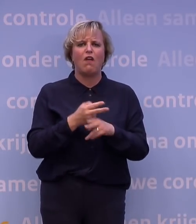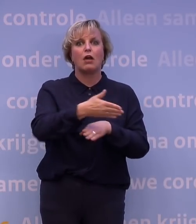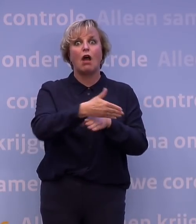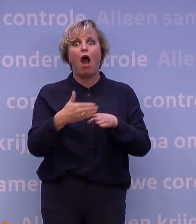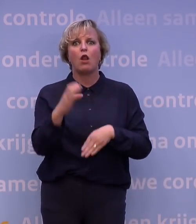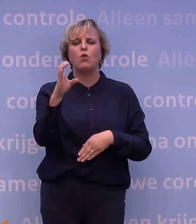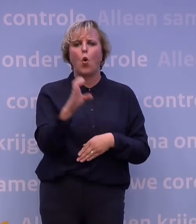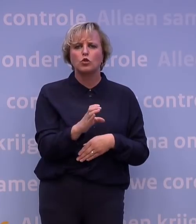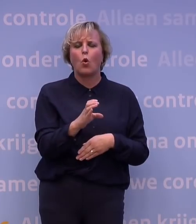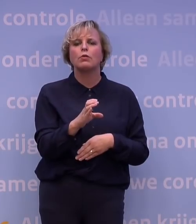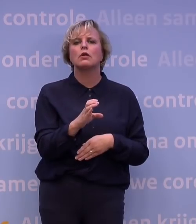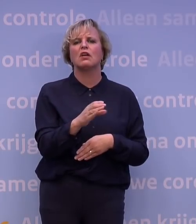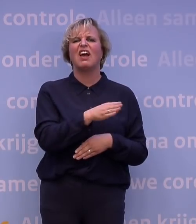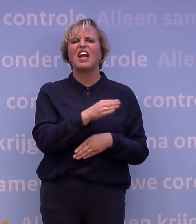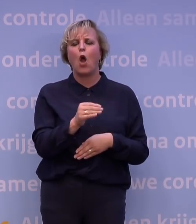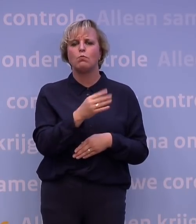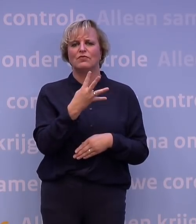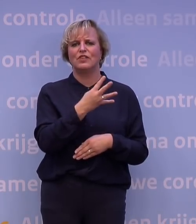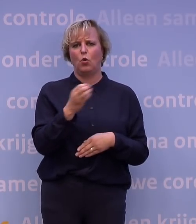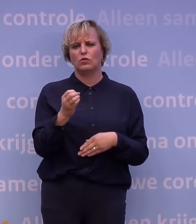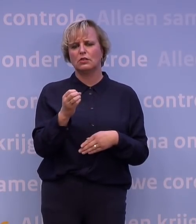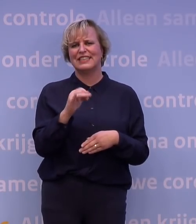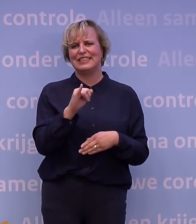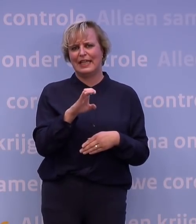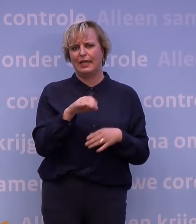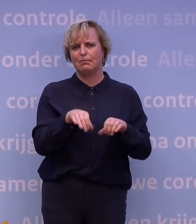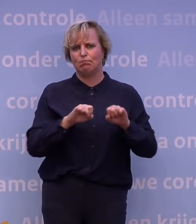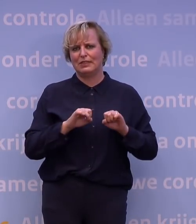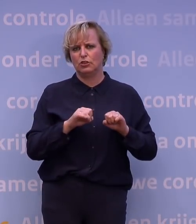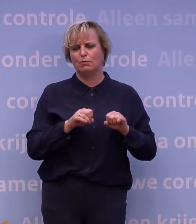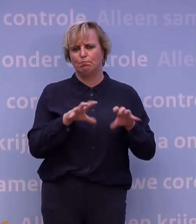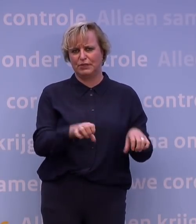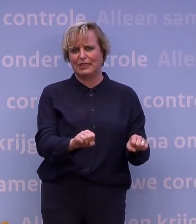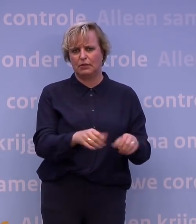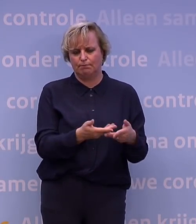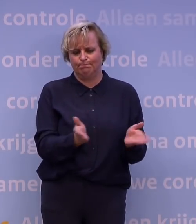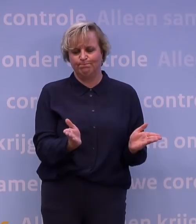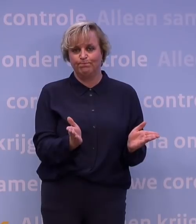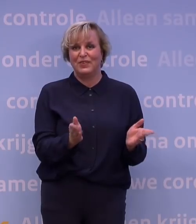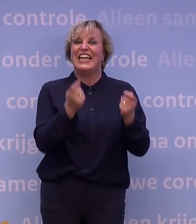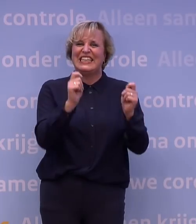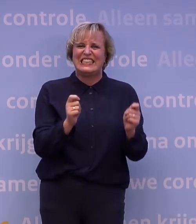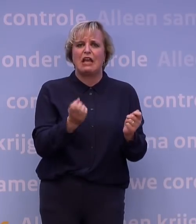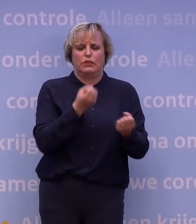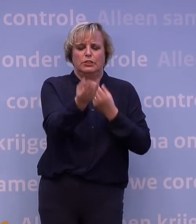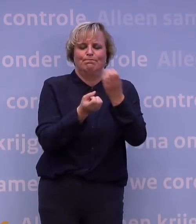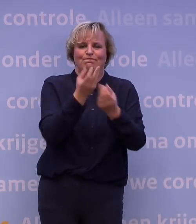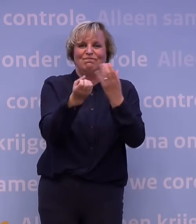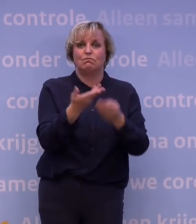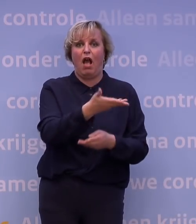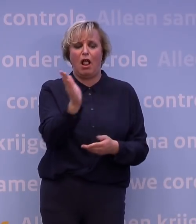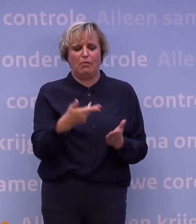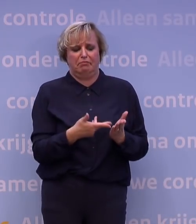ruim 400 IC-bedden bezet zijn. Ik geef u heel veel cijfers en ik begrijp dat die abstract zijn.